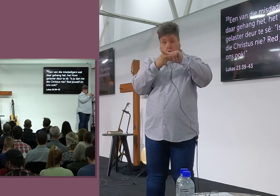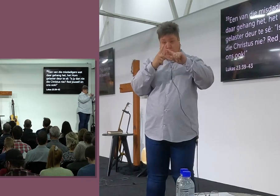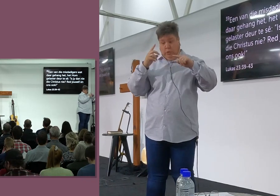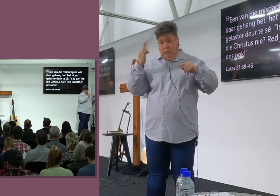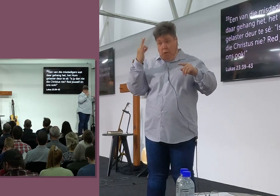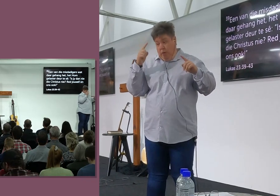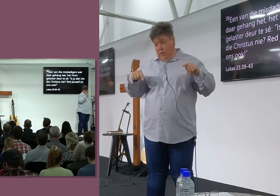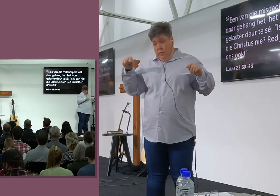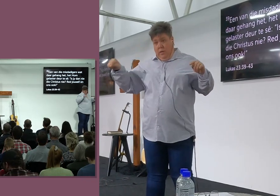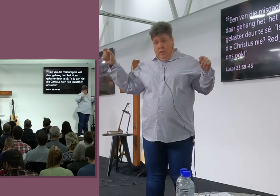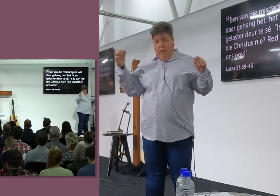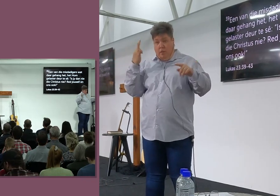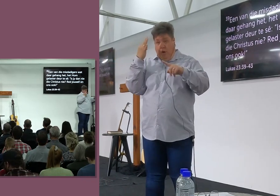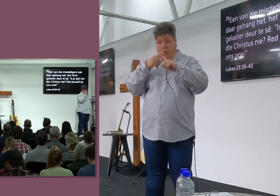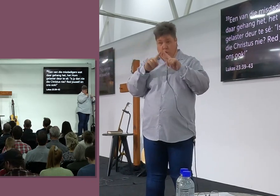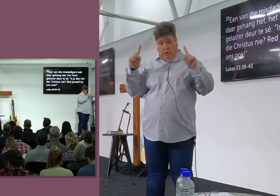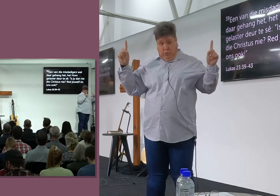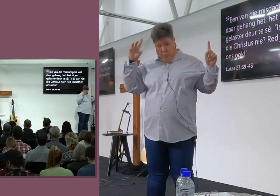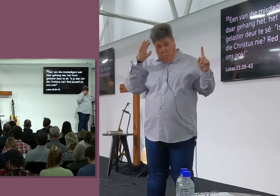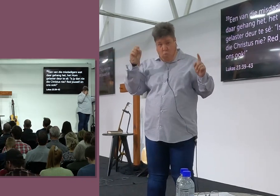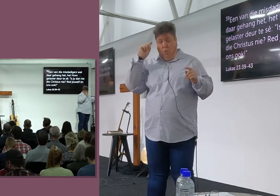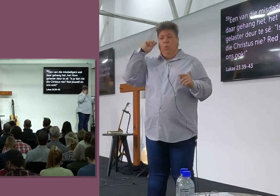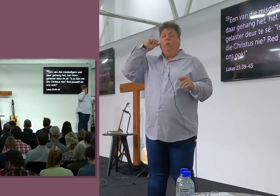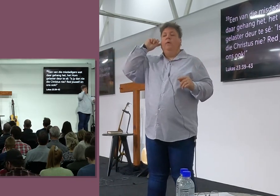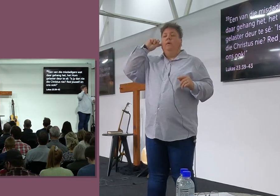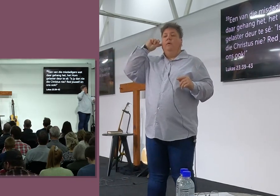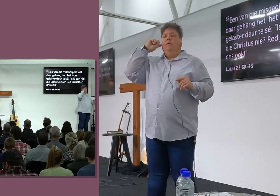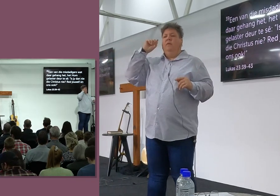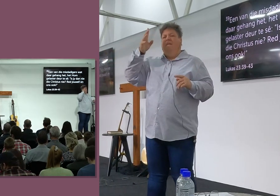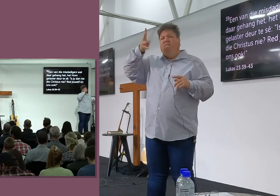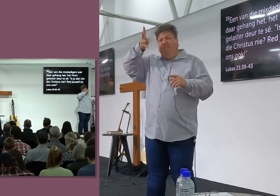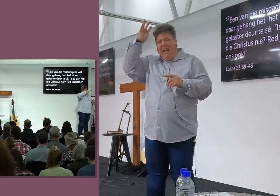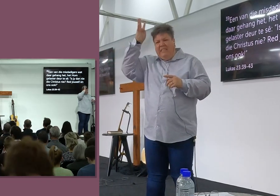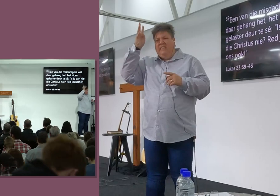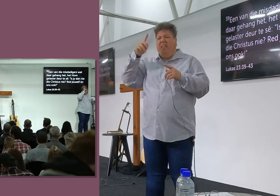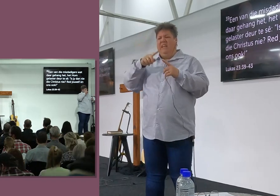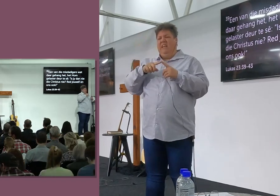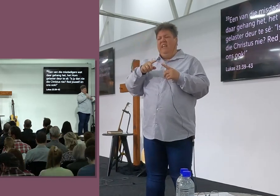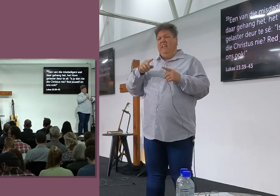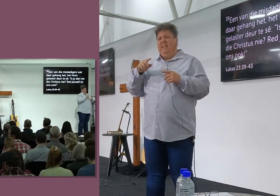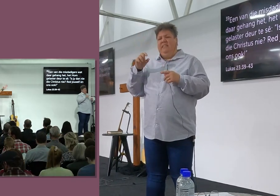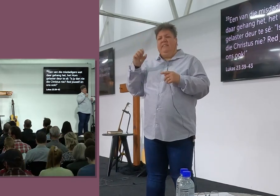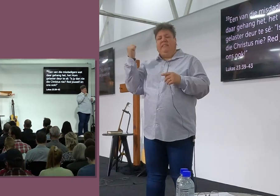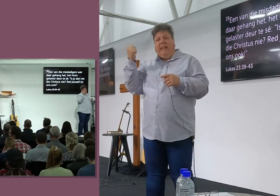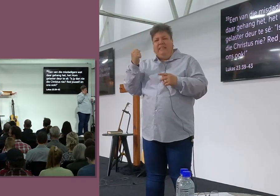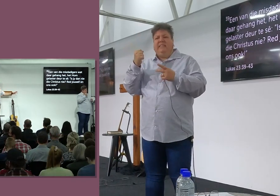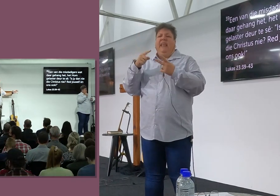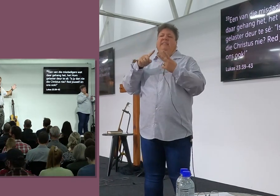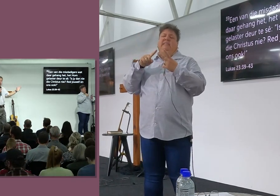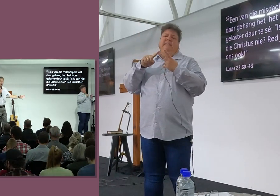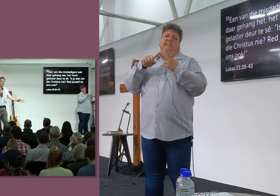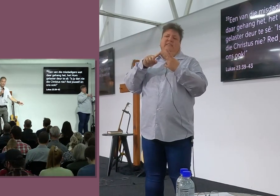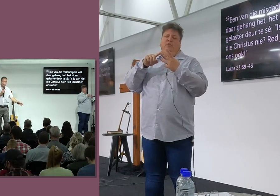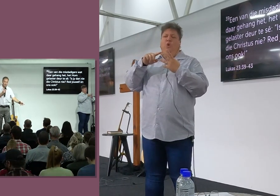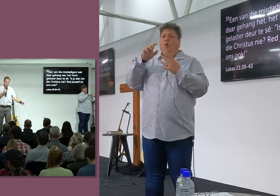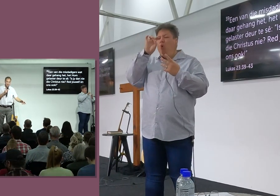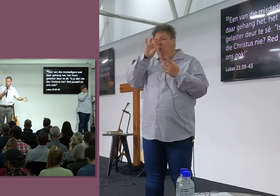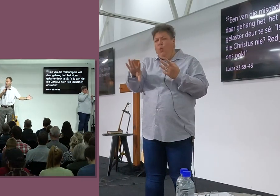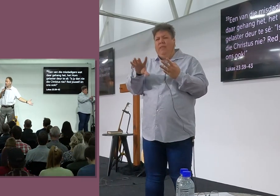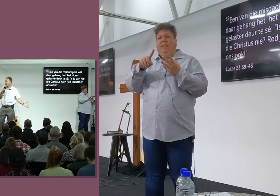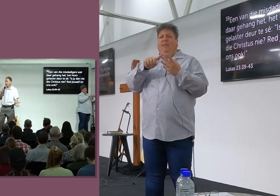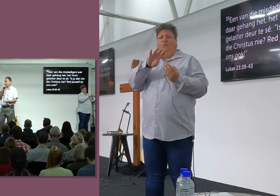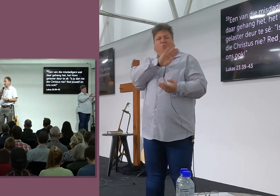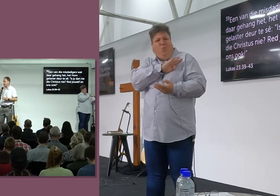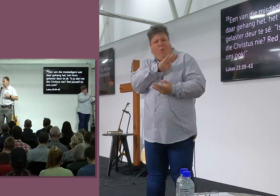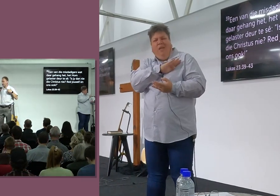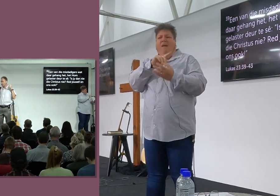Van Jesus, Jesus is gekruisig, Die fariseers, En die sadiseers, Die skrifgeleide jode, Die soldaten, Die